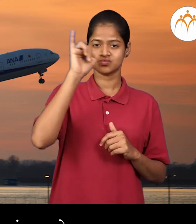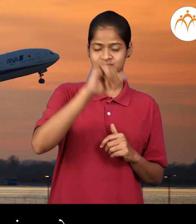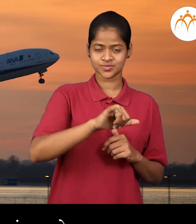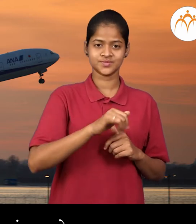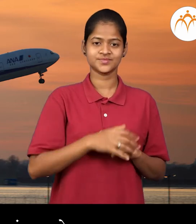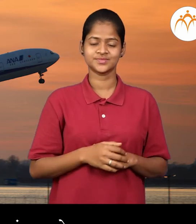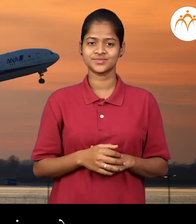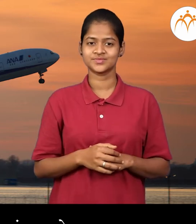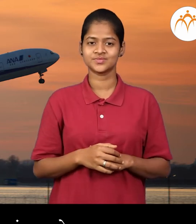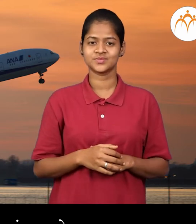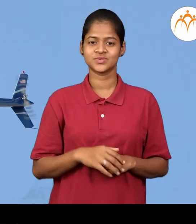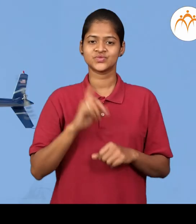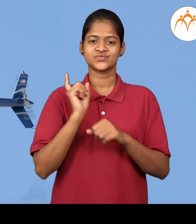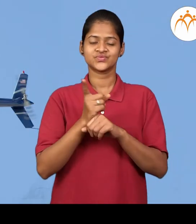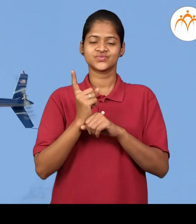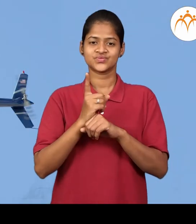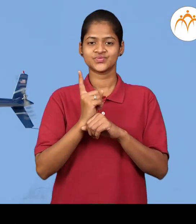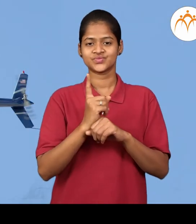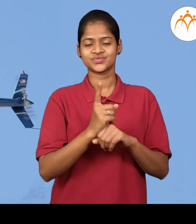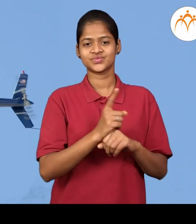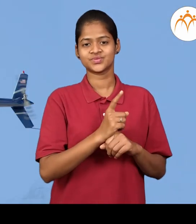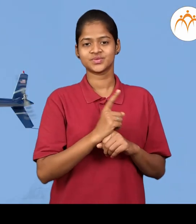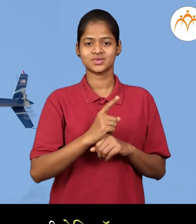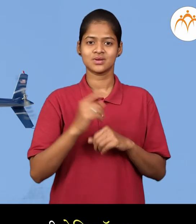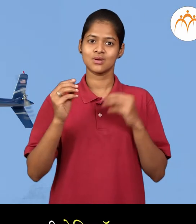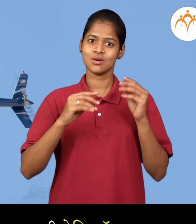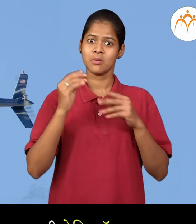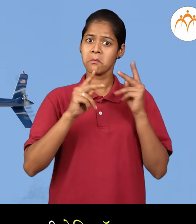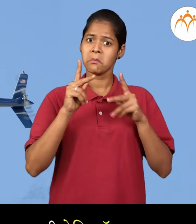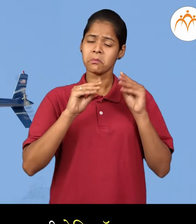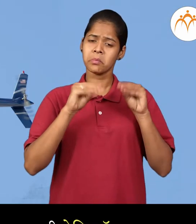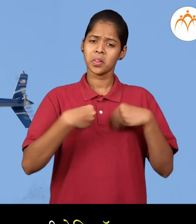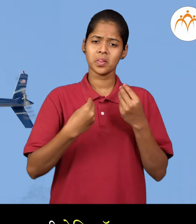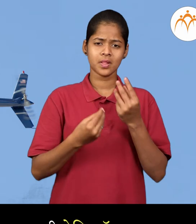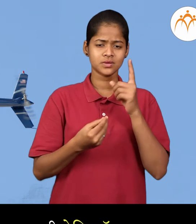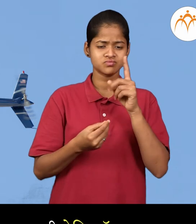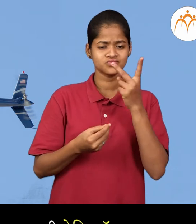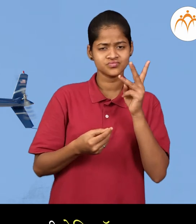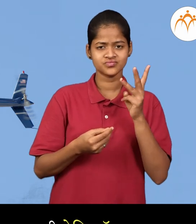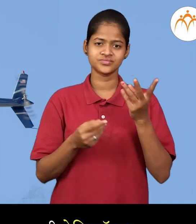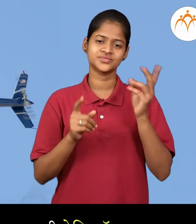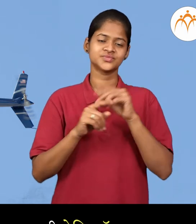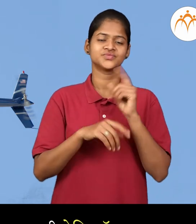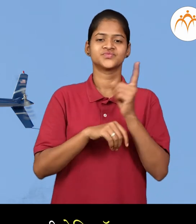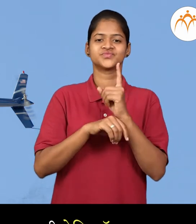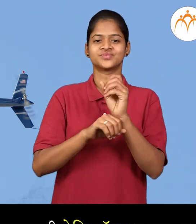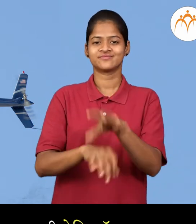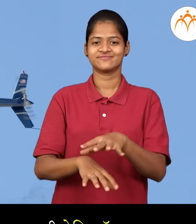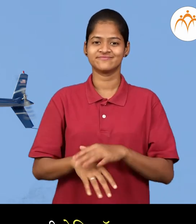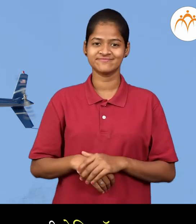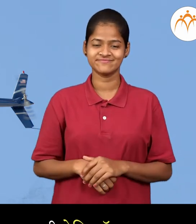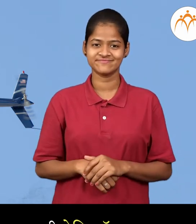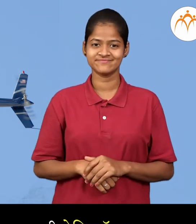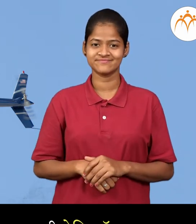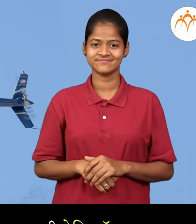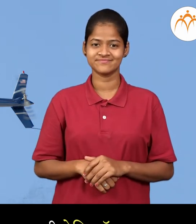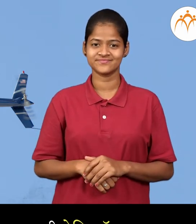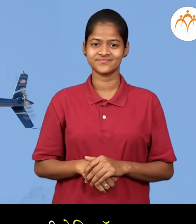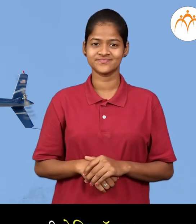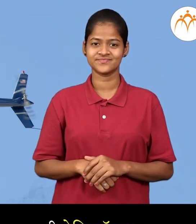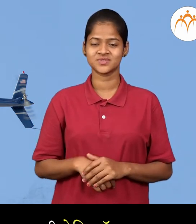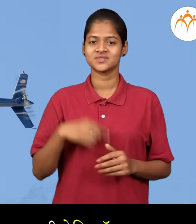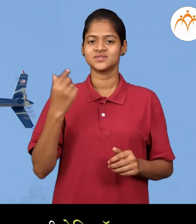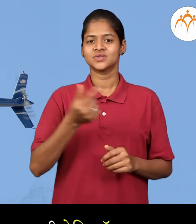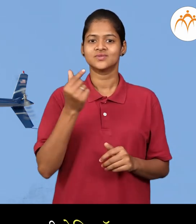हेलिकॉप्टर, कमी लोकान आकाशातून प्रवास करण्या साथी